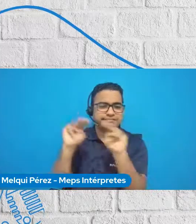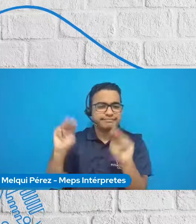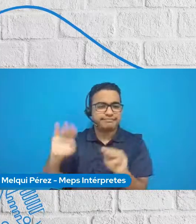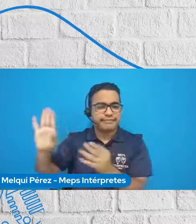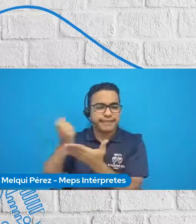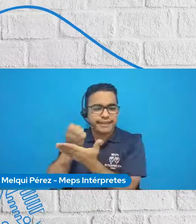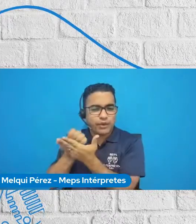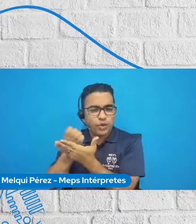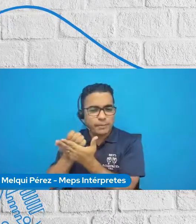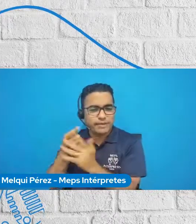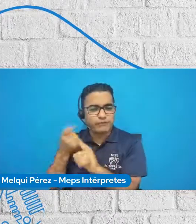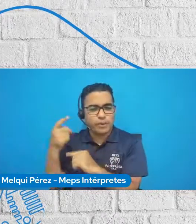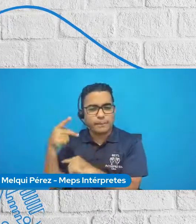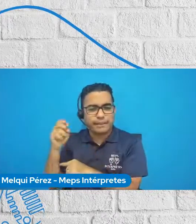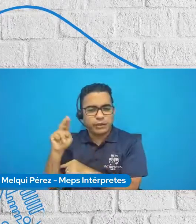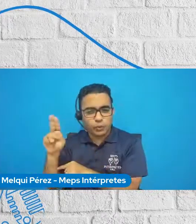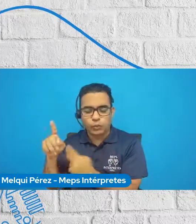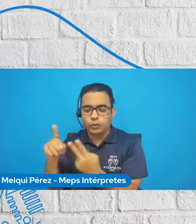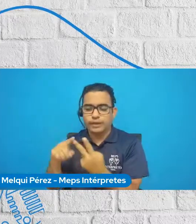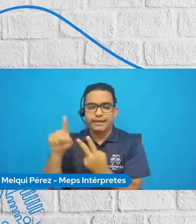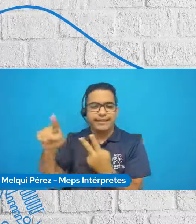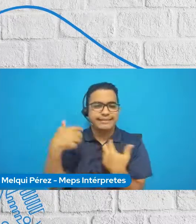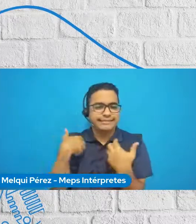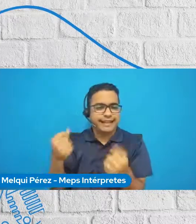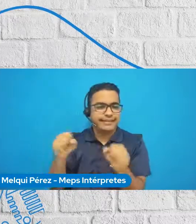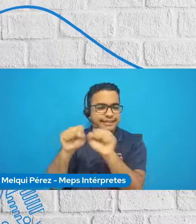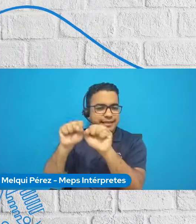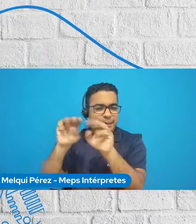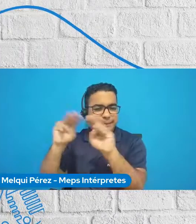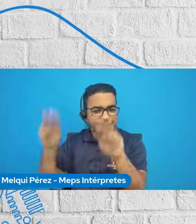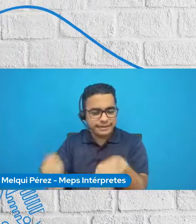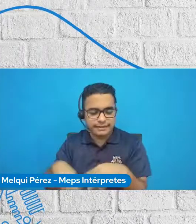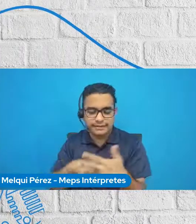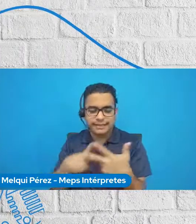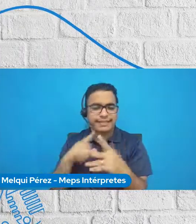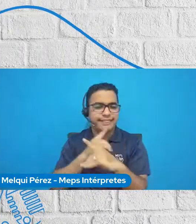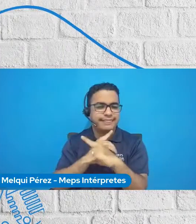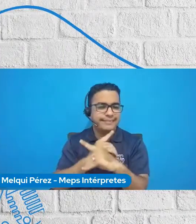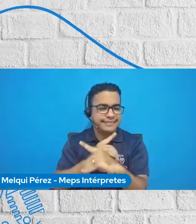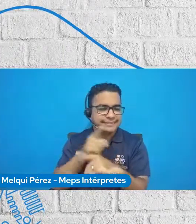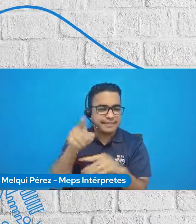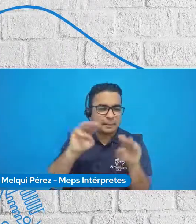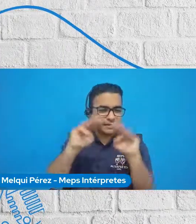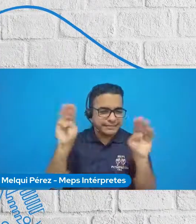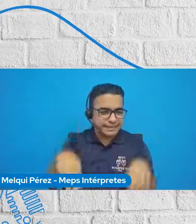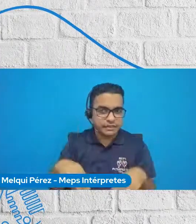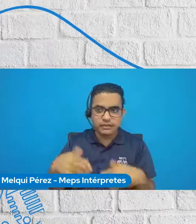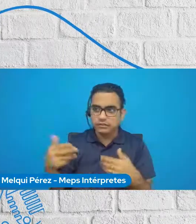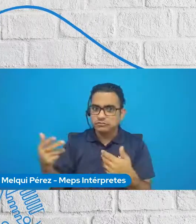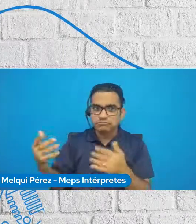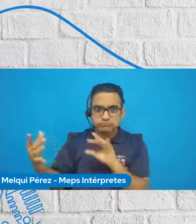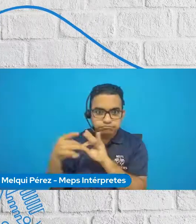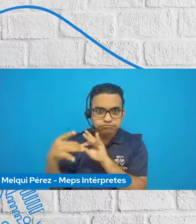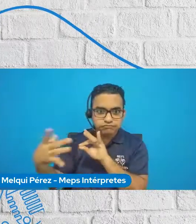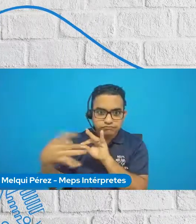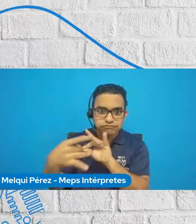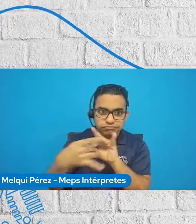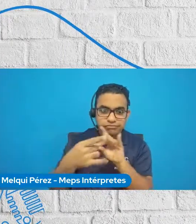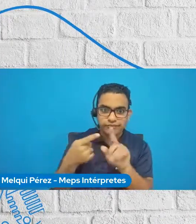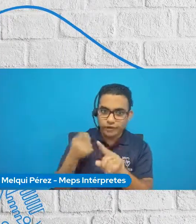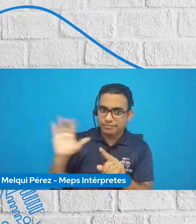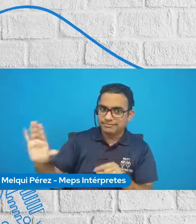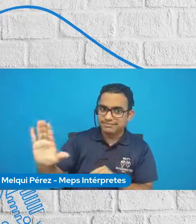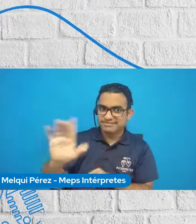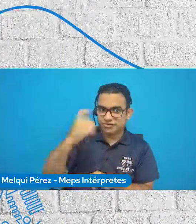de Perú, con el Ministerio de Salud y con el Ministerio de Defensa. A través de los voluntarios es que se ha llegado a amplificar la acción de esta